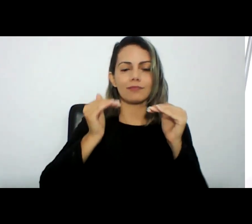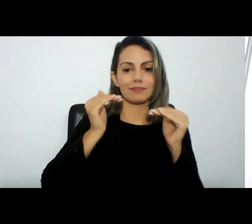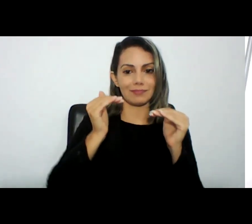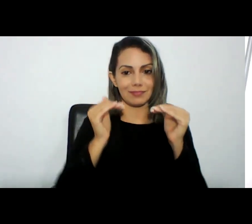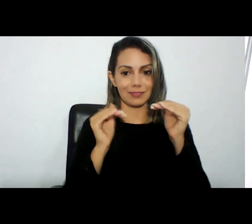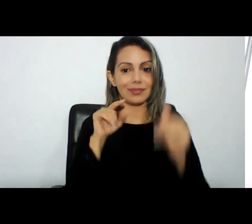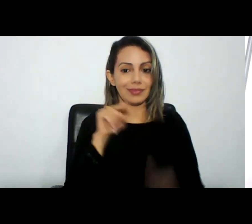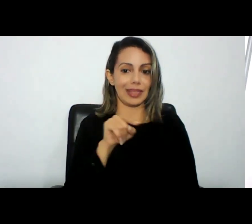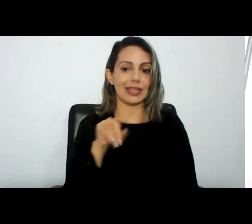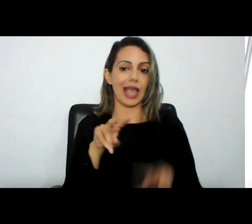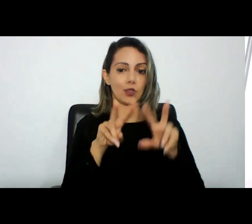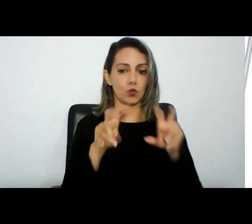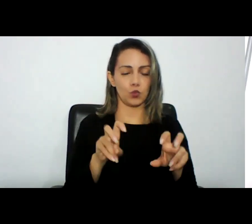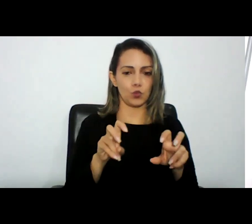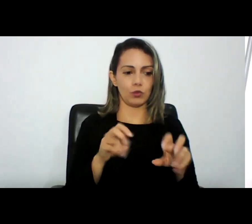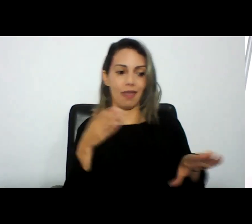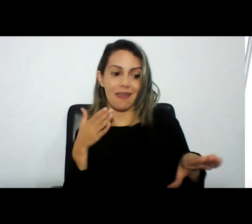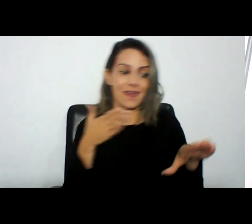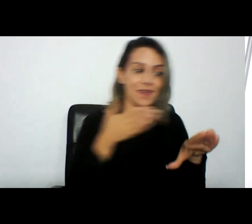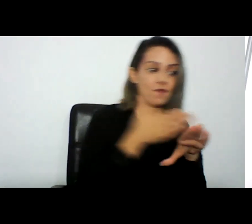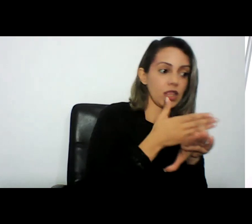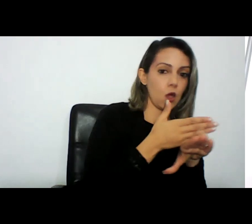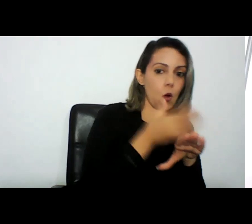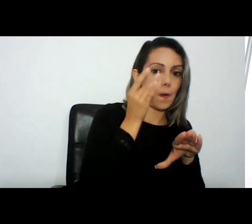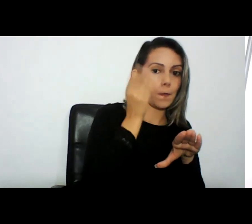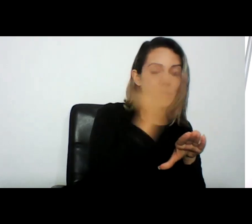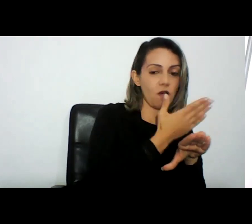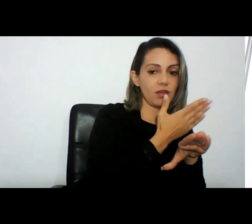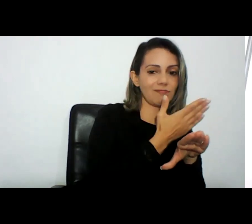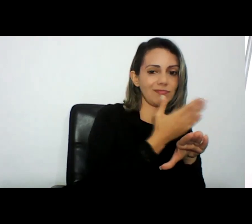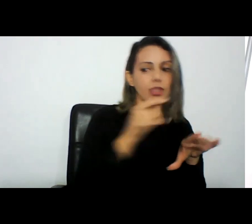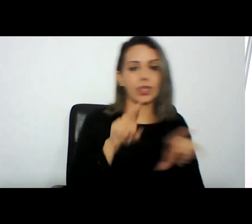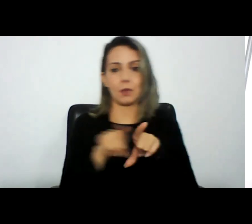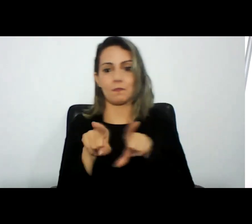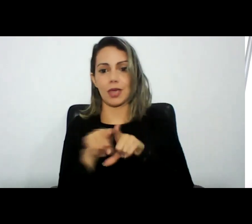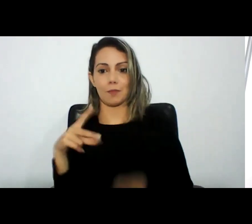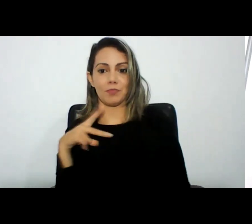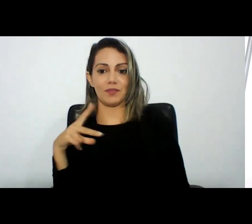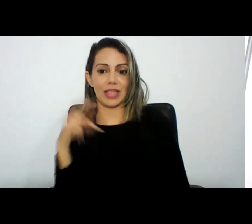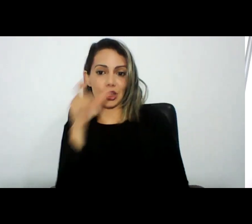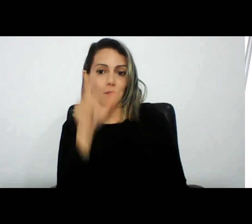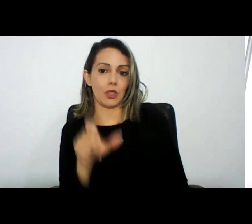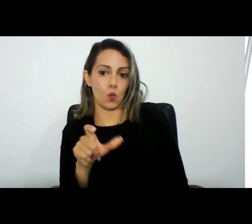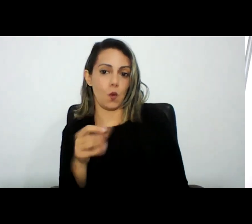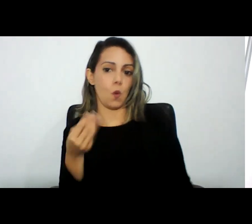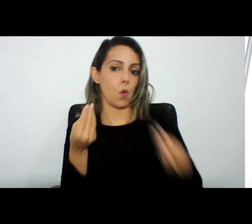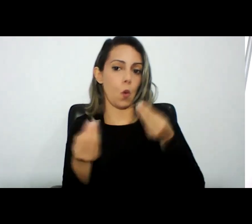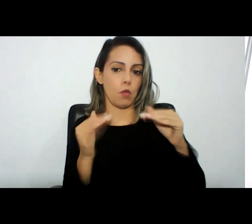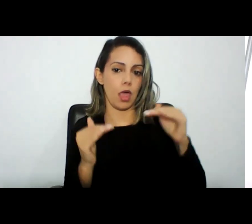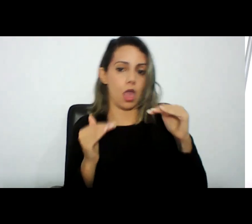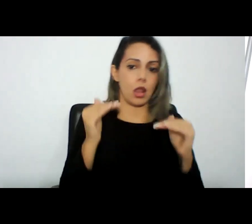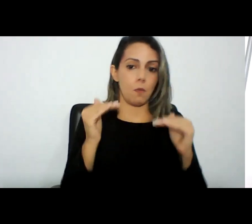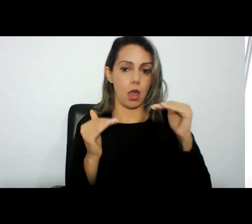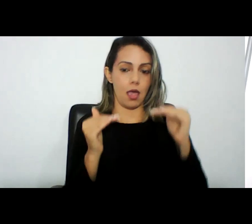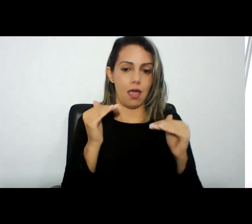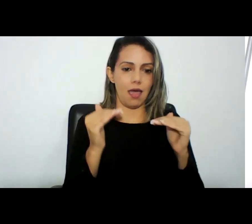entre a invasão de uma prova digital e a privacidade do suspeito partindo da premissa partindo da premissa que